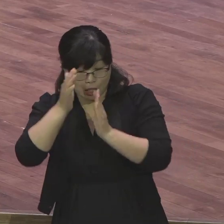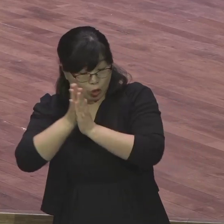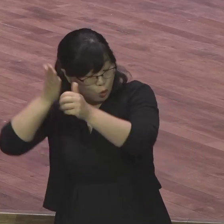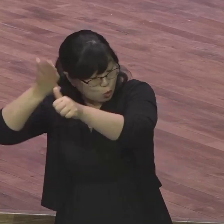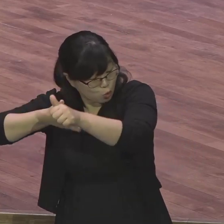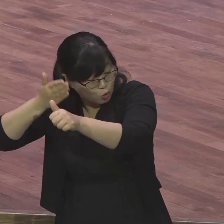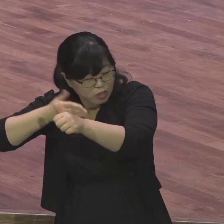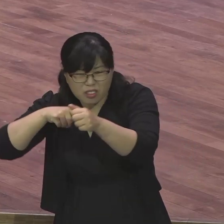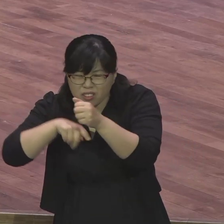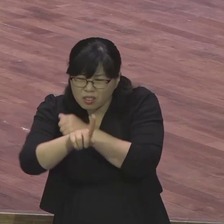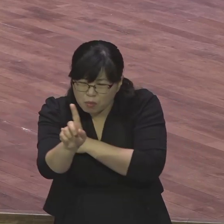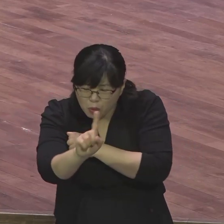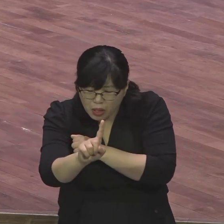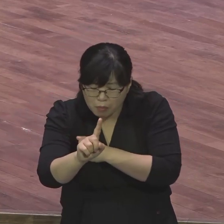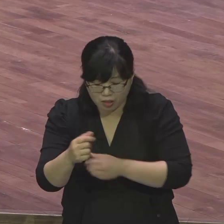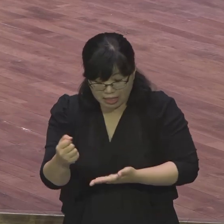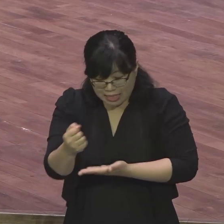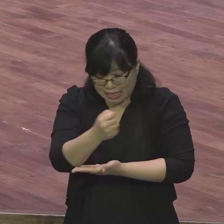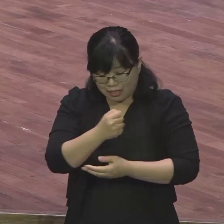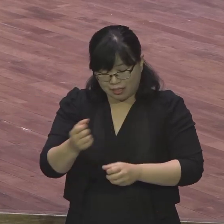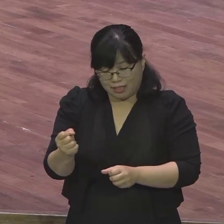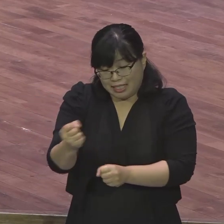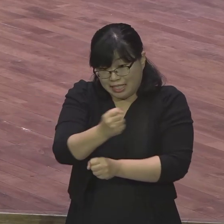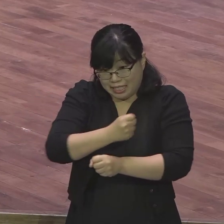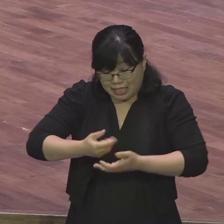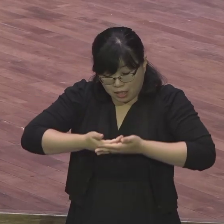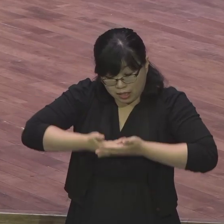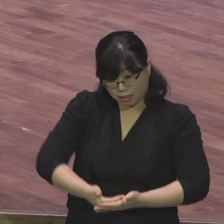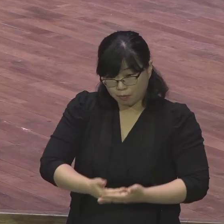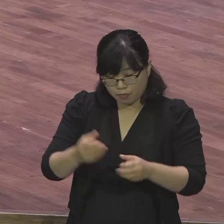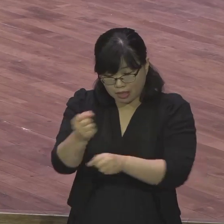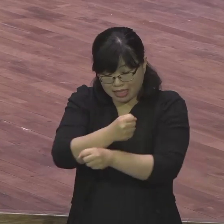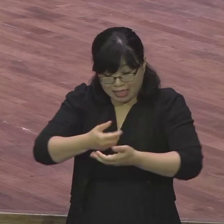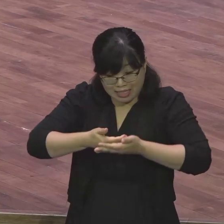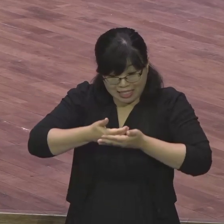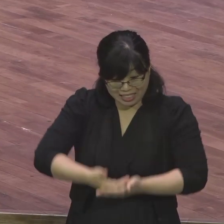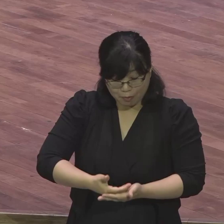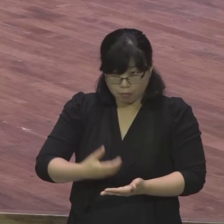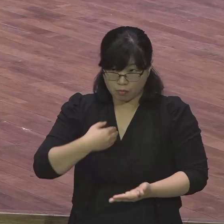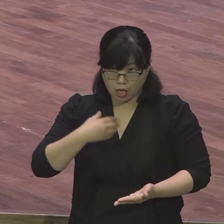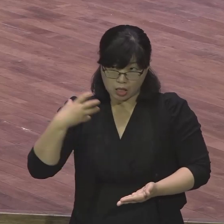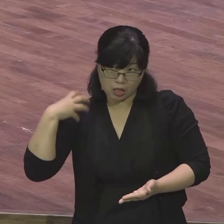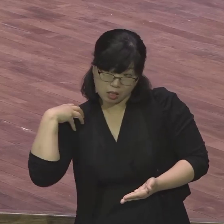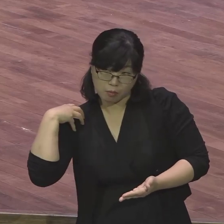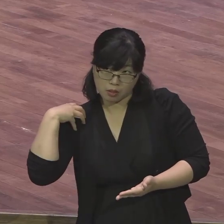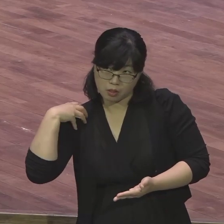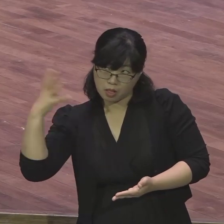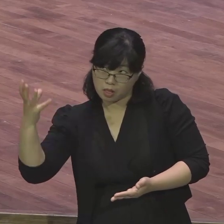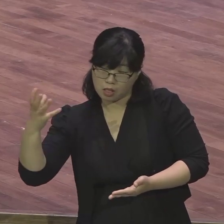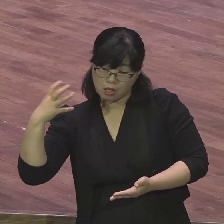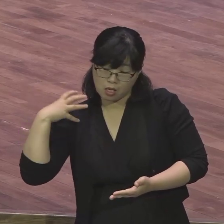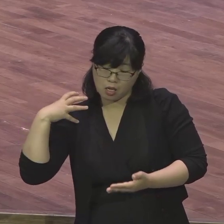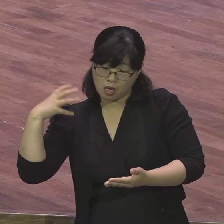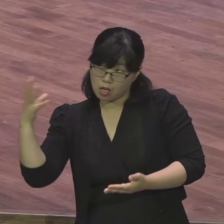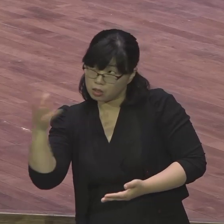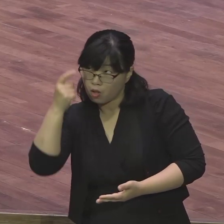움직일 때 일을 할 때 같이 도와준다 이거예요 그거 알아야 돼요 그래서